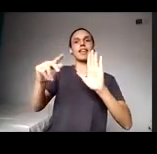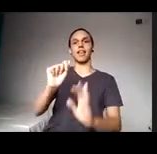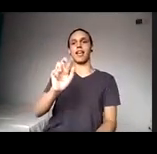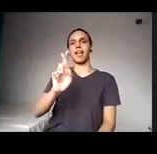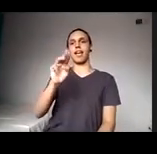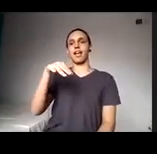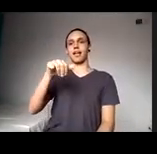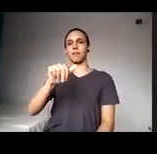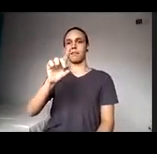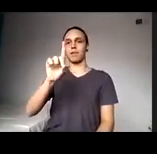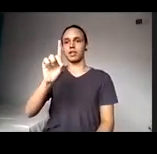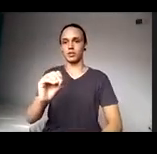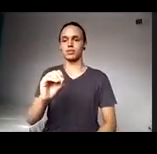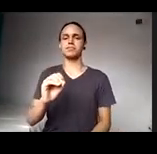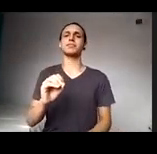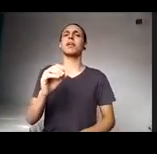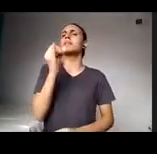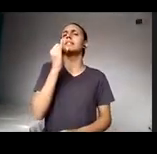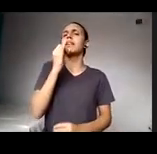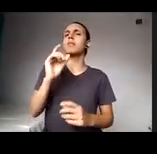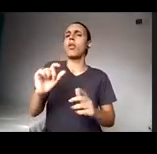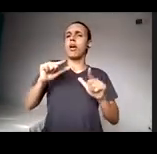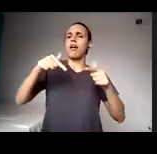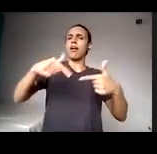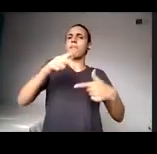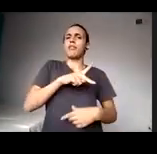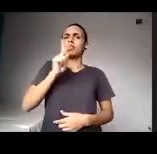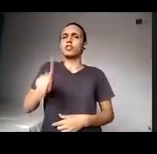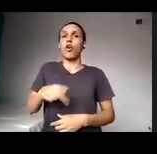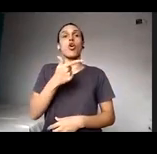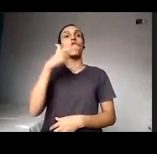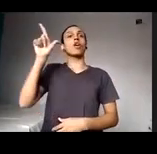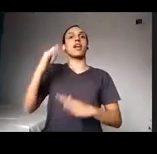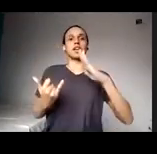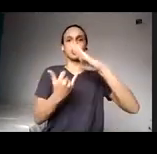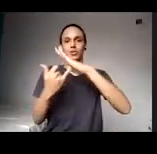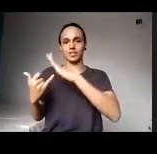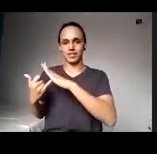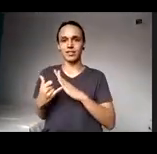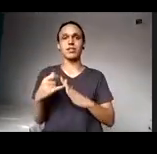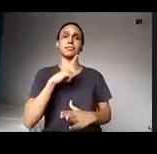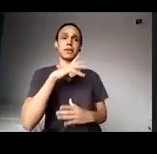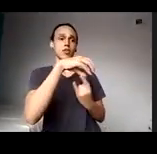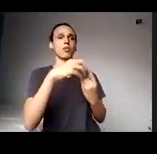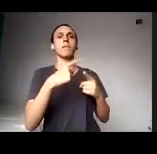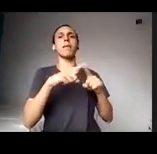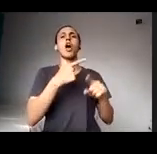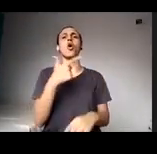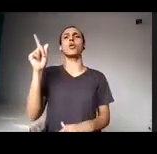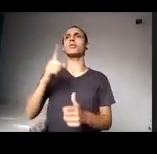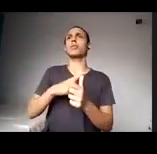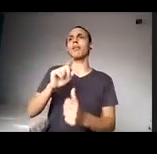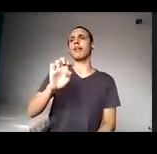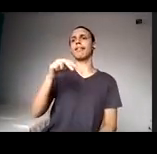dados como atividade docente em outras instituições além da Fiocruz, entre elas a ENAP e outras,